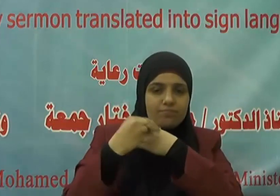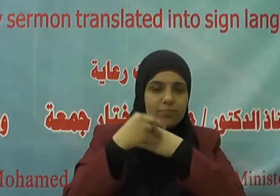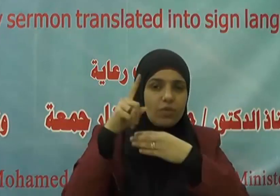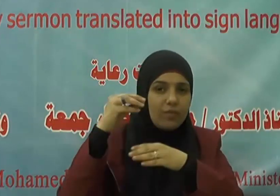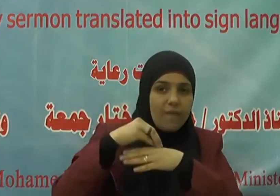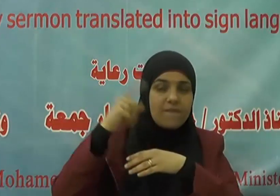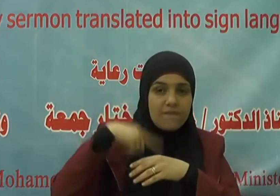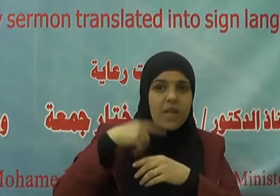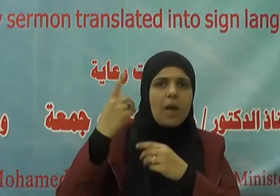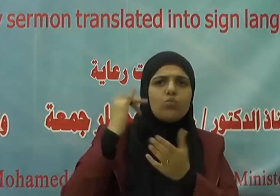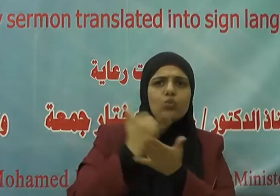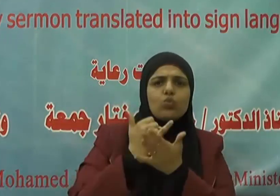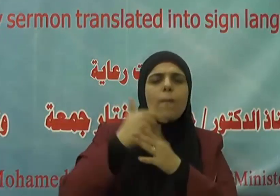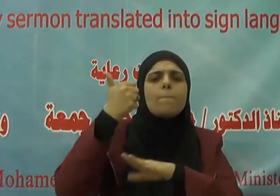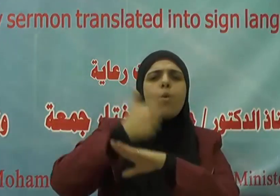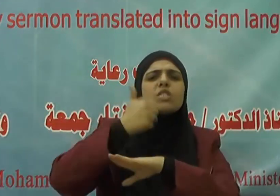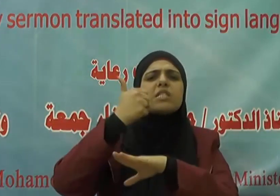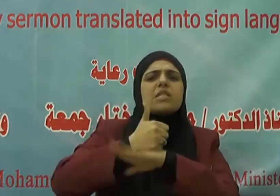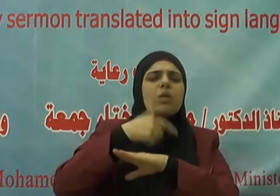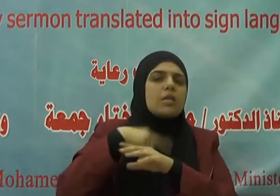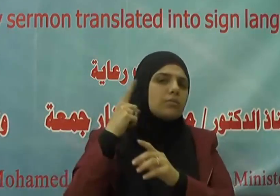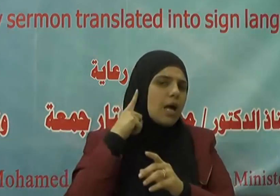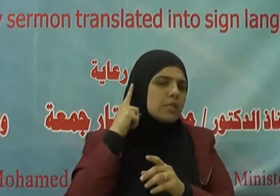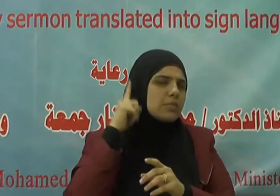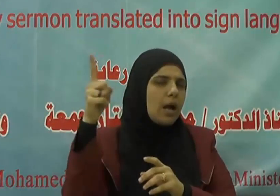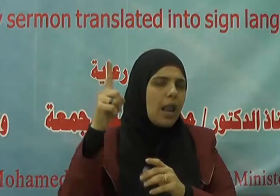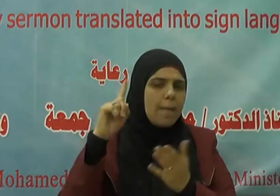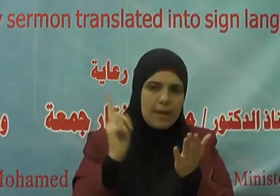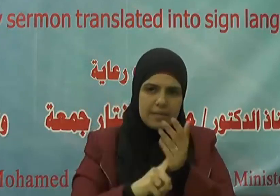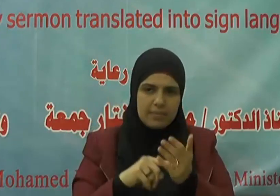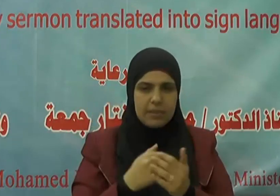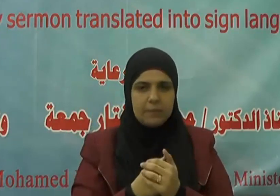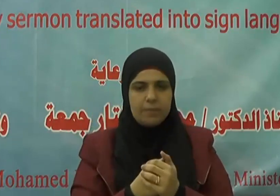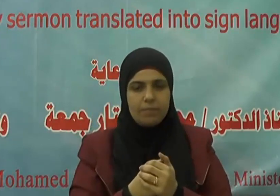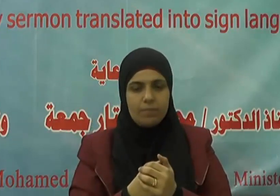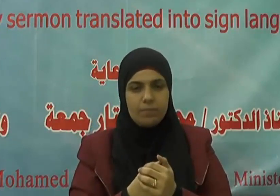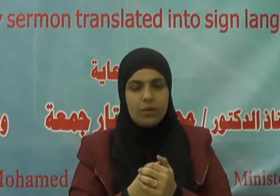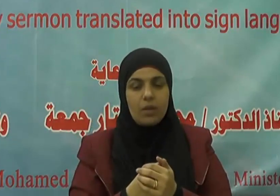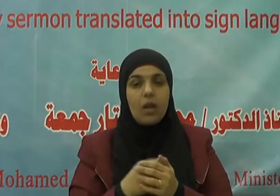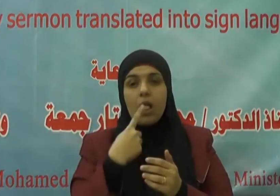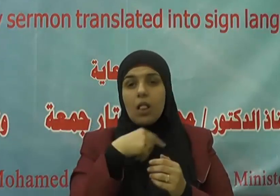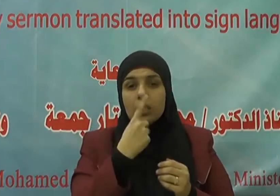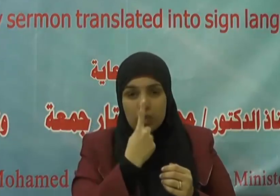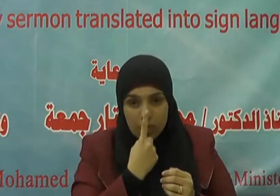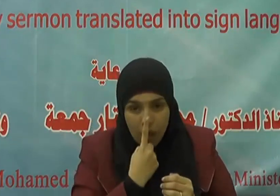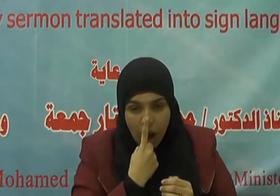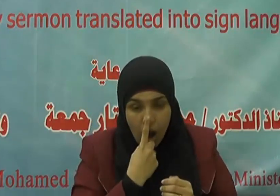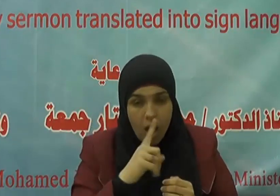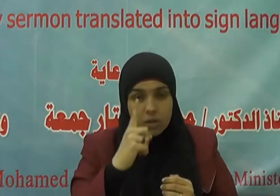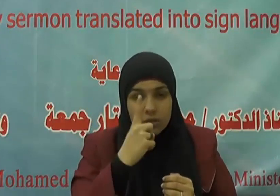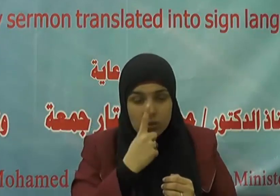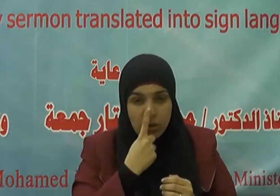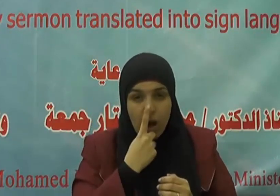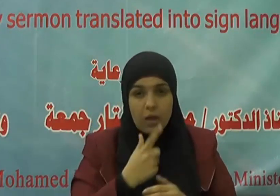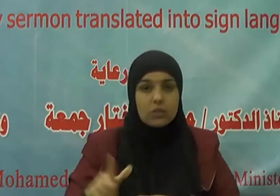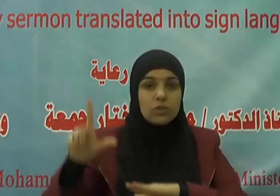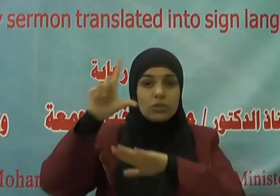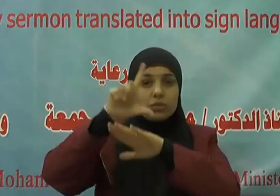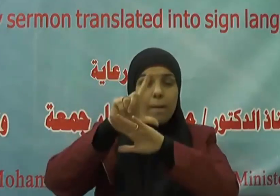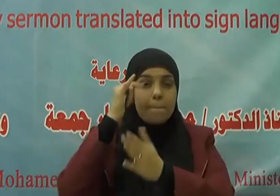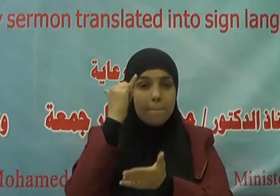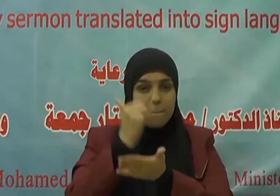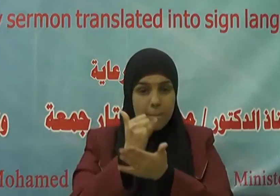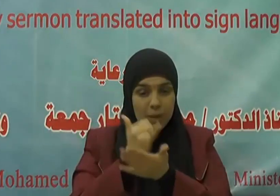تصدر عن مؤسسات الدولة الرسمية فطاعة ولي الأمر